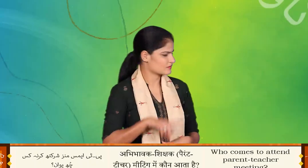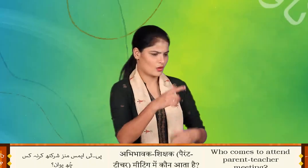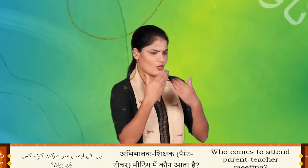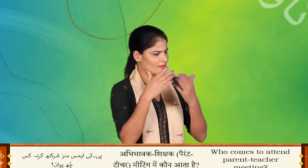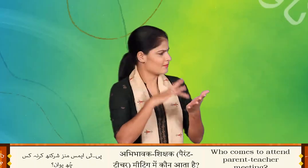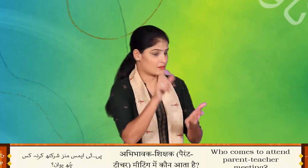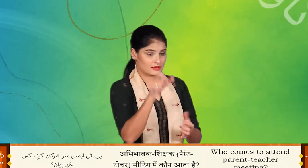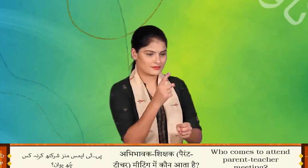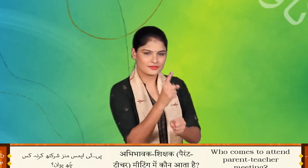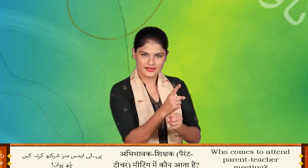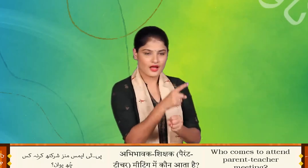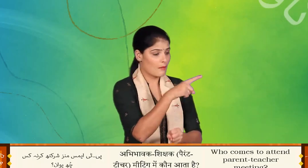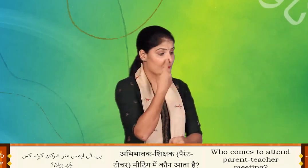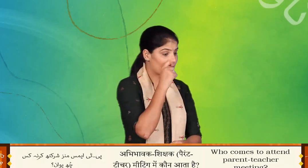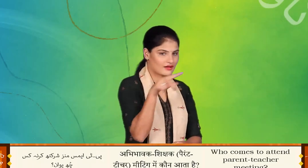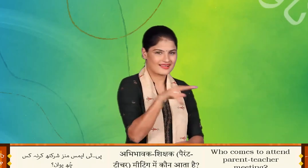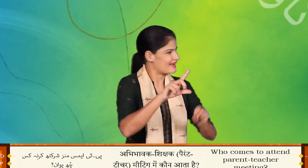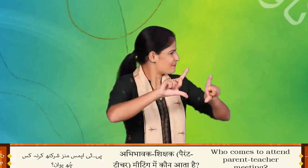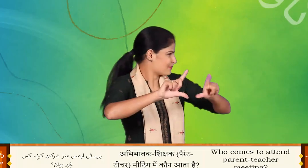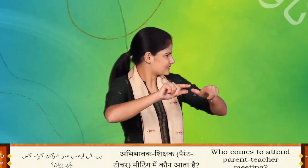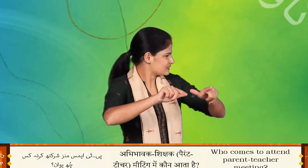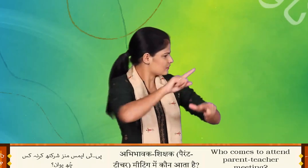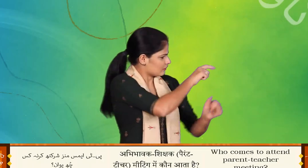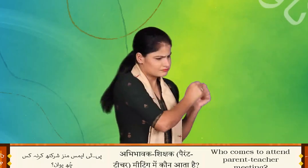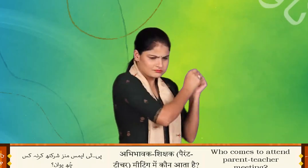PTMS मुझ शिर्कत करने कुस चुई बान